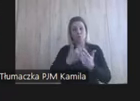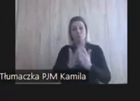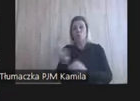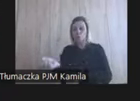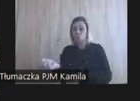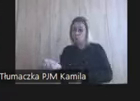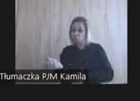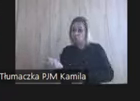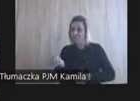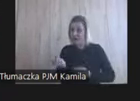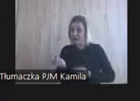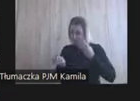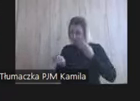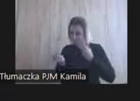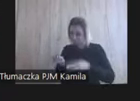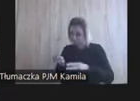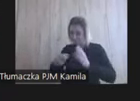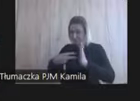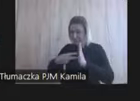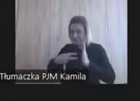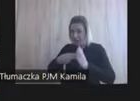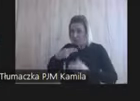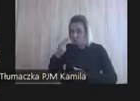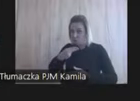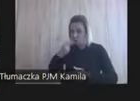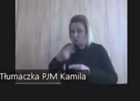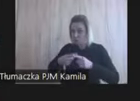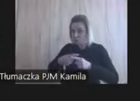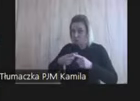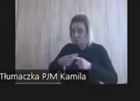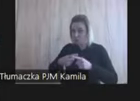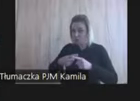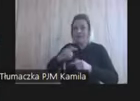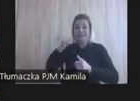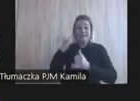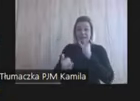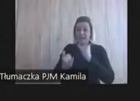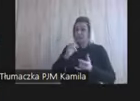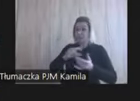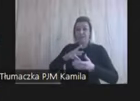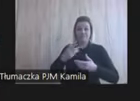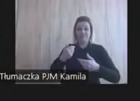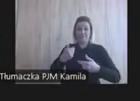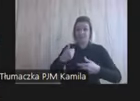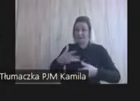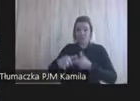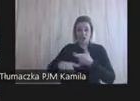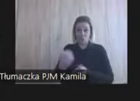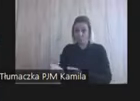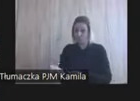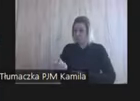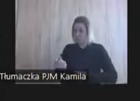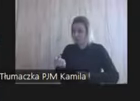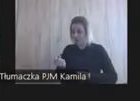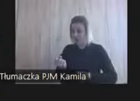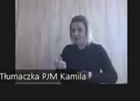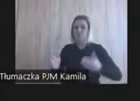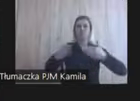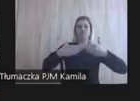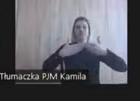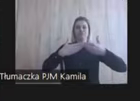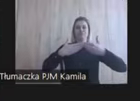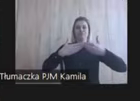zobaczyć widelec, łyżkę i nóż. Bo jak nie otworzymy, to nam się drzwi nie otworzą. Może udałoby się wprowadzić element